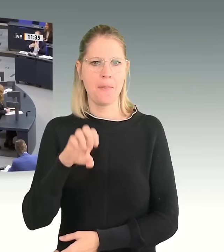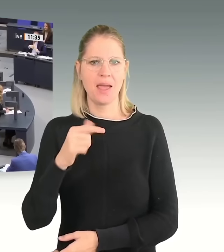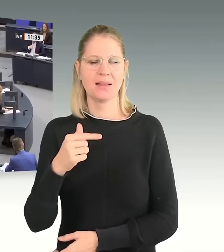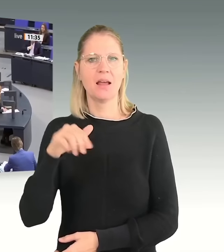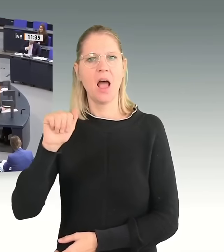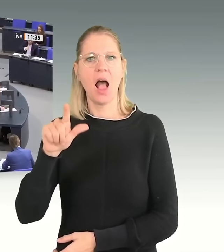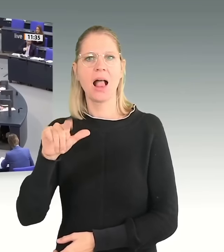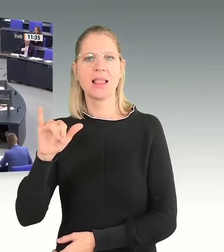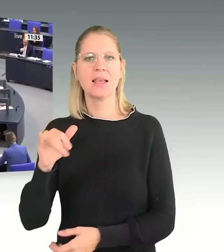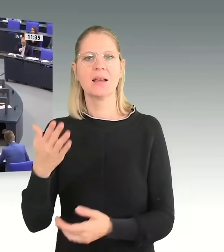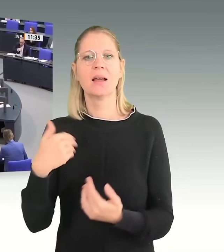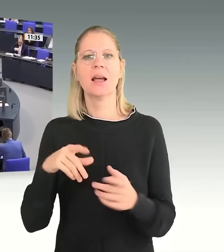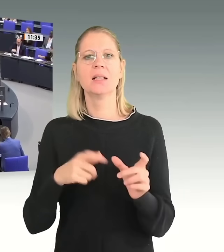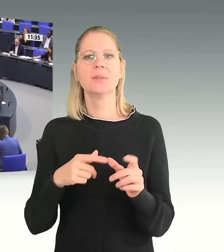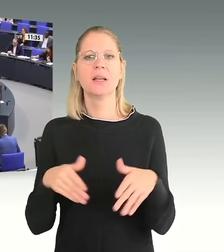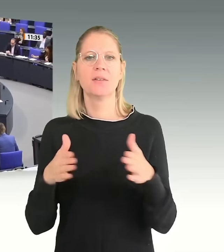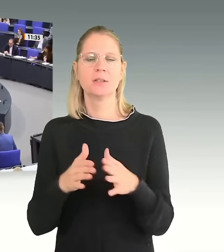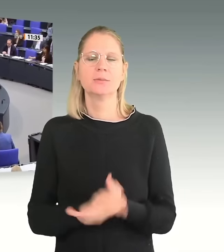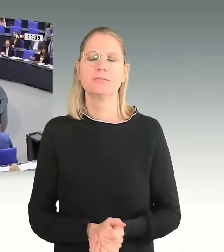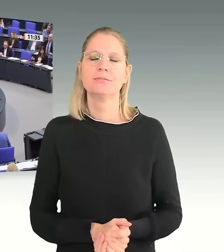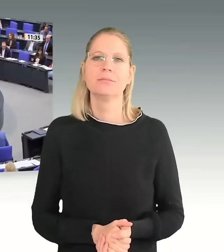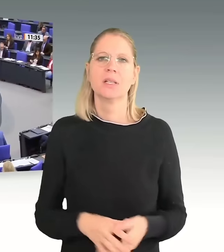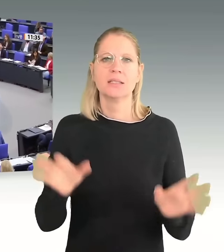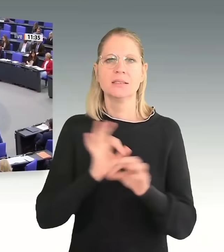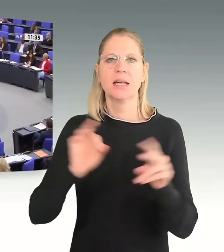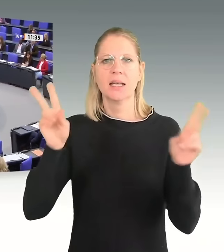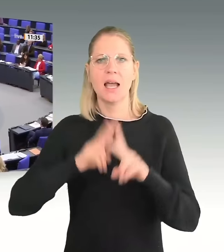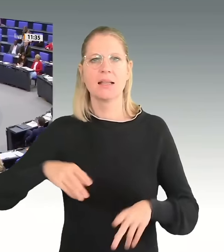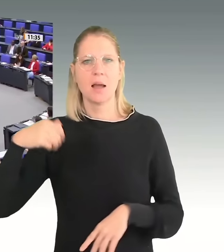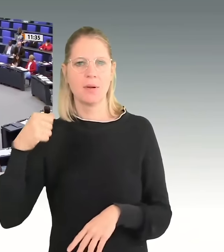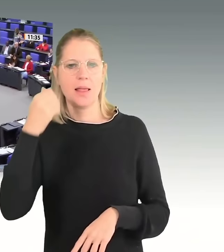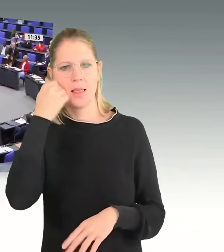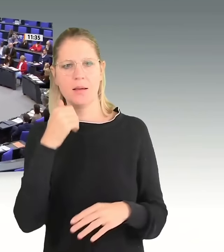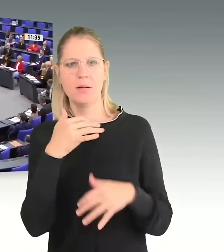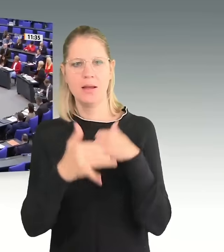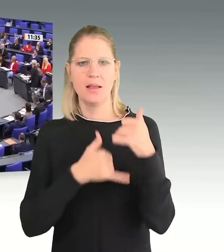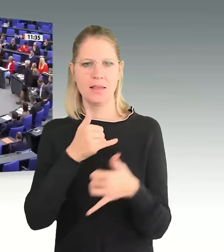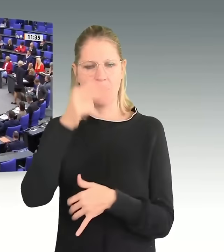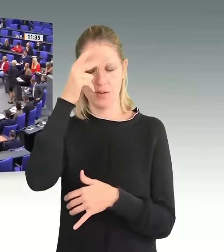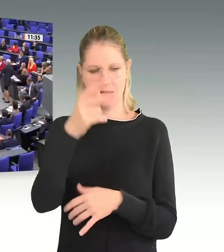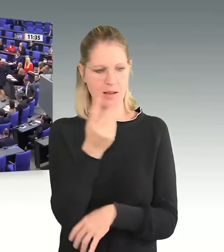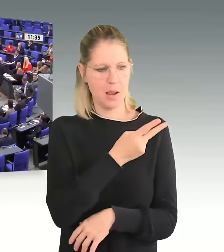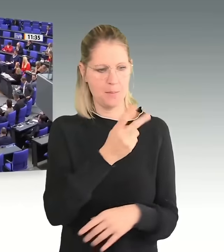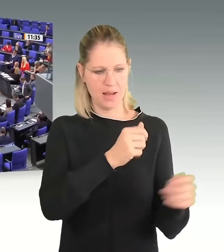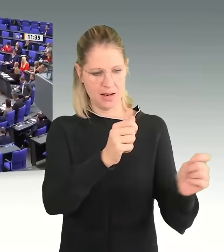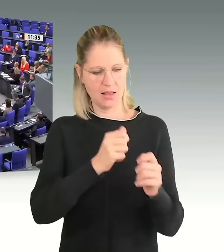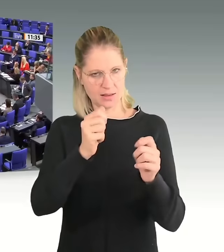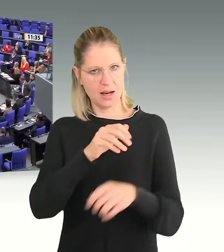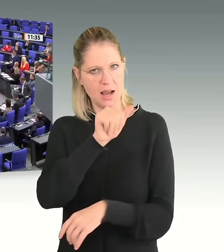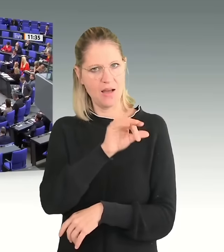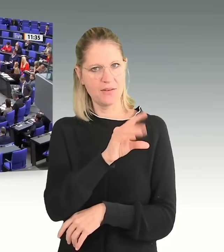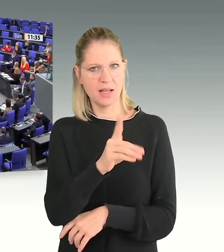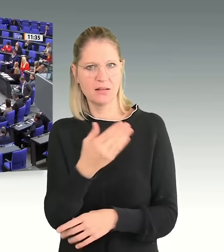Sehr geehrter Herr Präsident! Meine sehr geehrten Damen und Herren! Die beiden Anträge der AfD und der CDU zeigen eine gute Zusammenfassung der